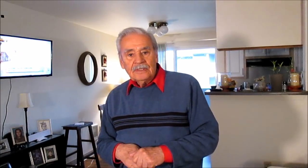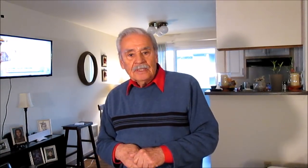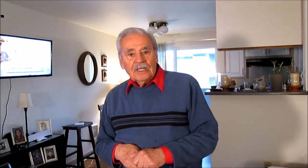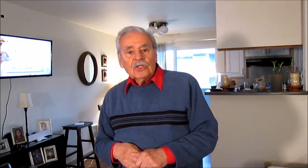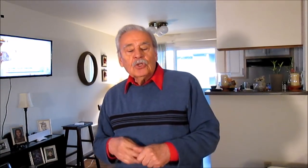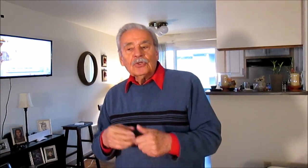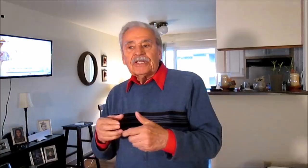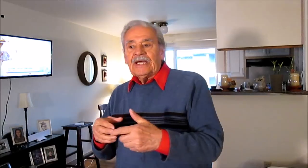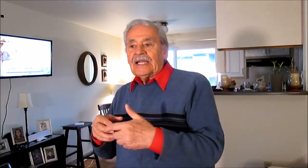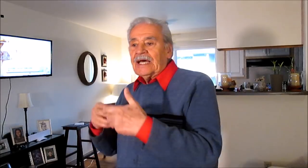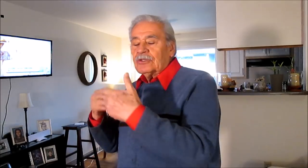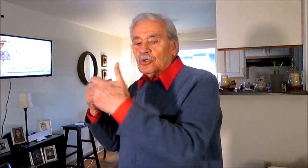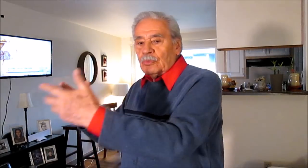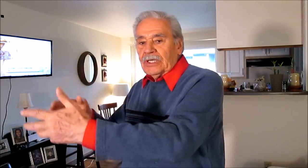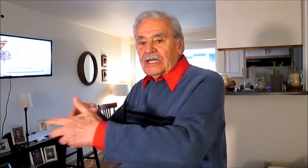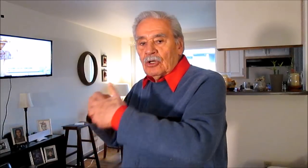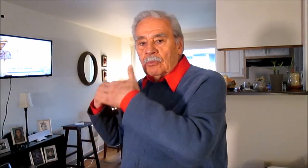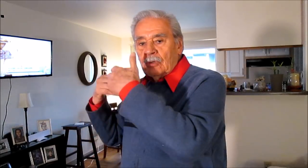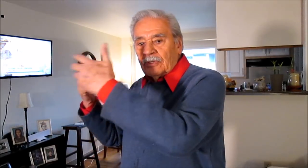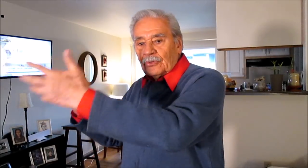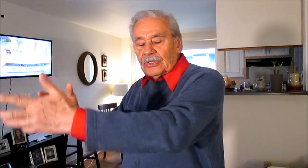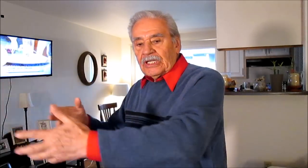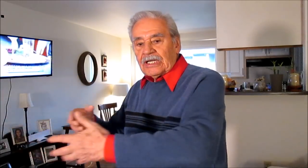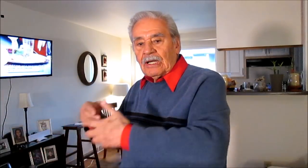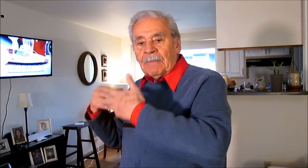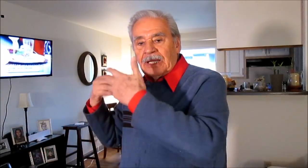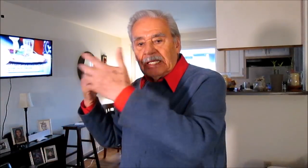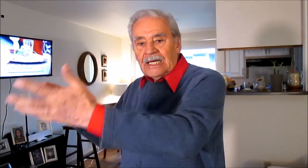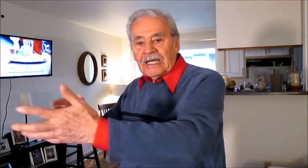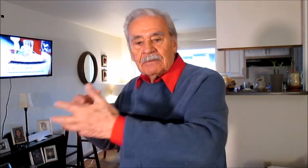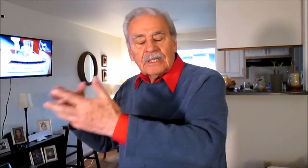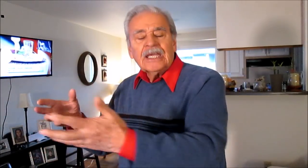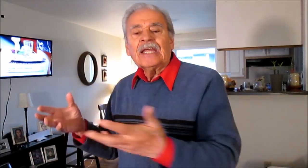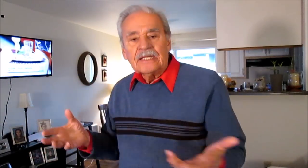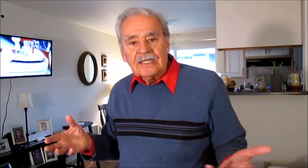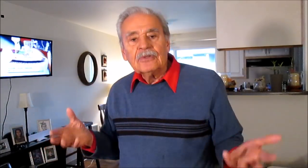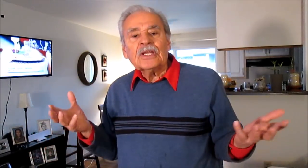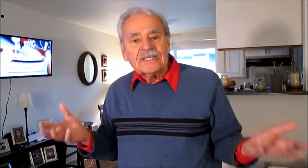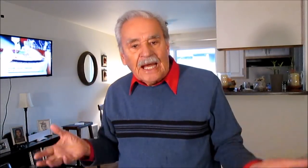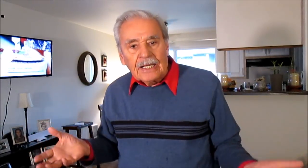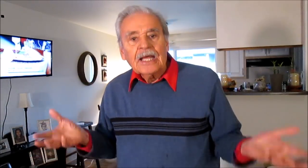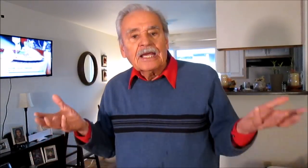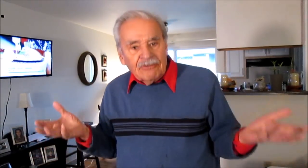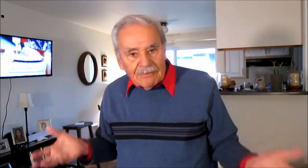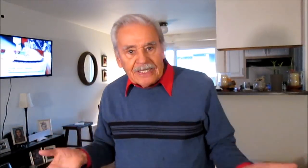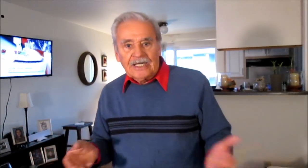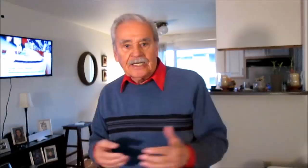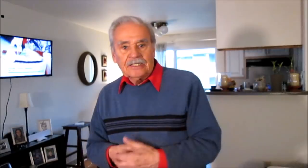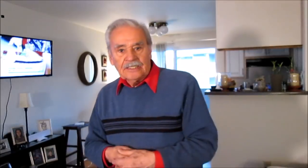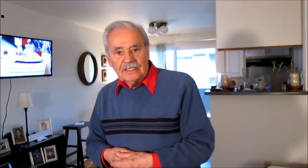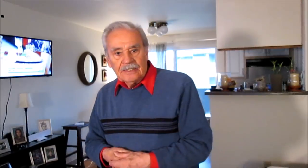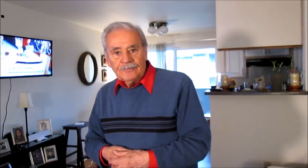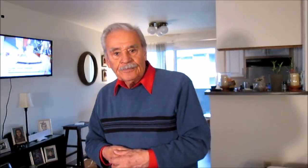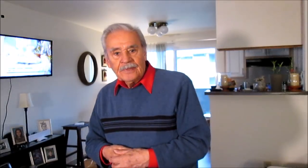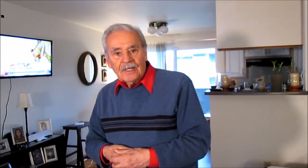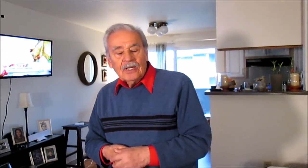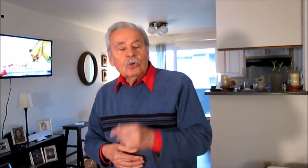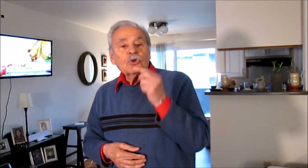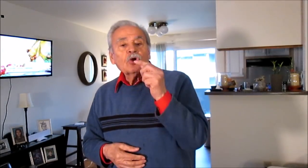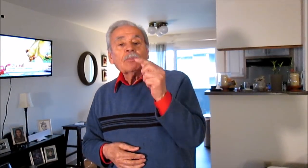¿dónde están las turbinas los movimientos de tierra las maquinarias quién? ¿dónde están que fabrican la argentina? lo único que